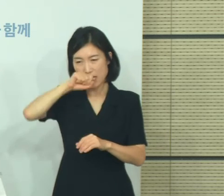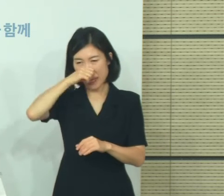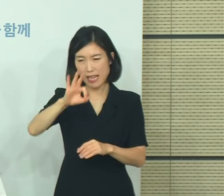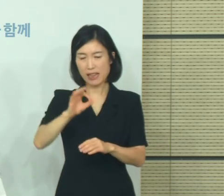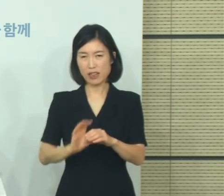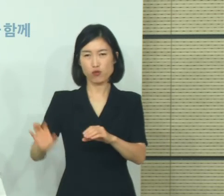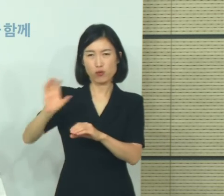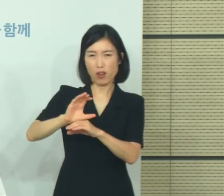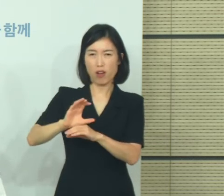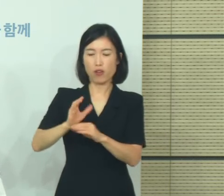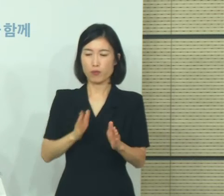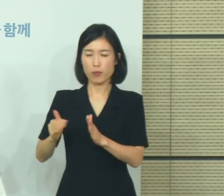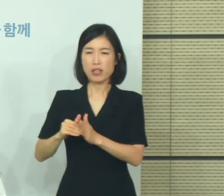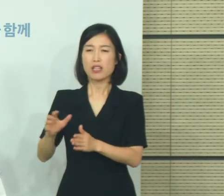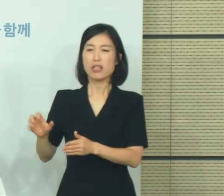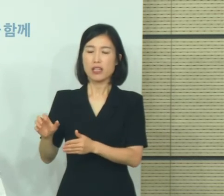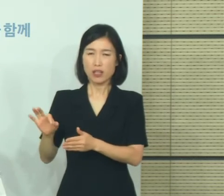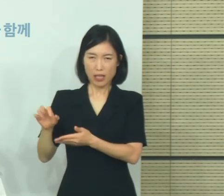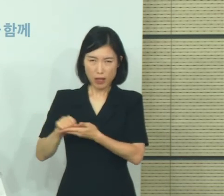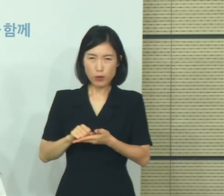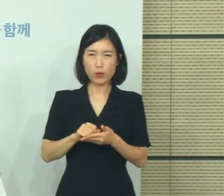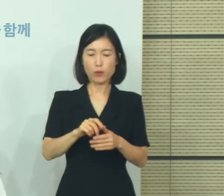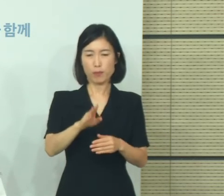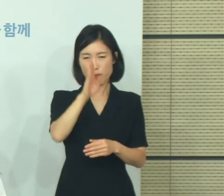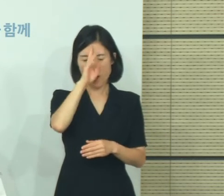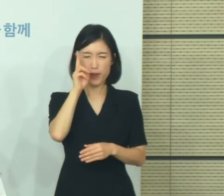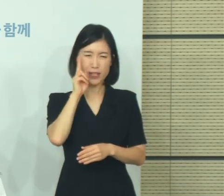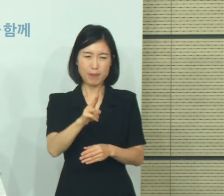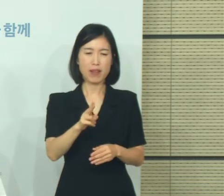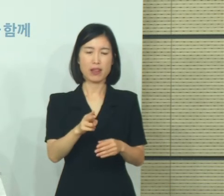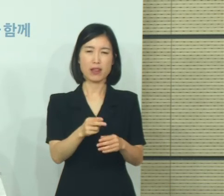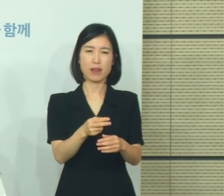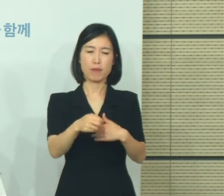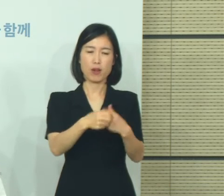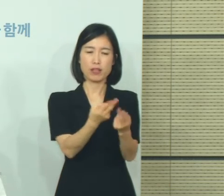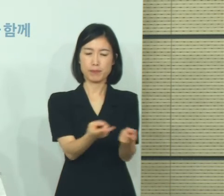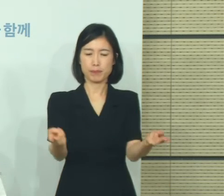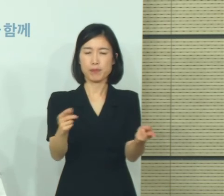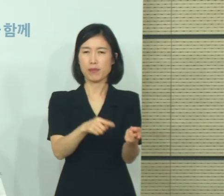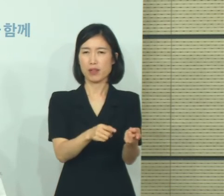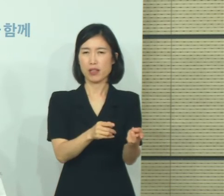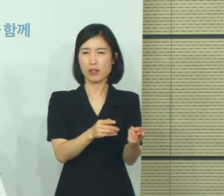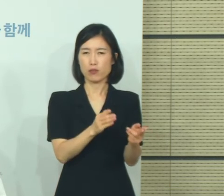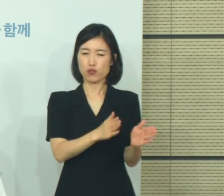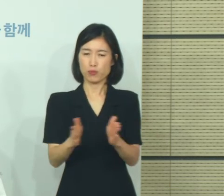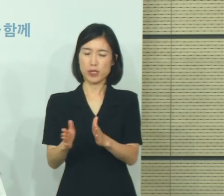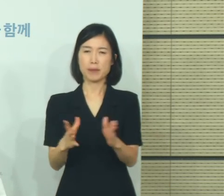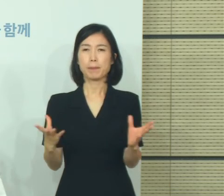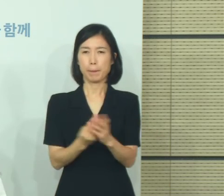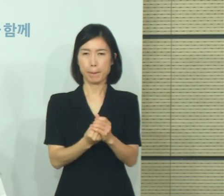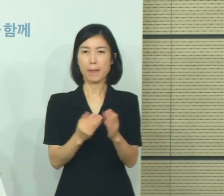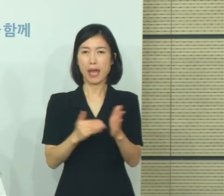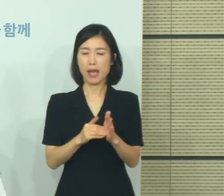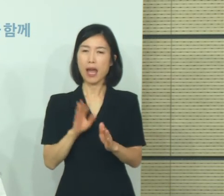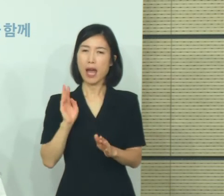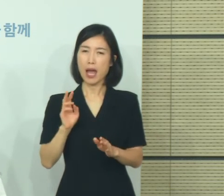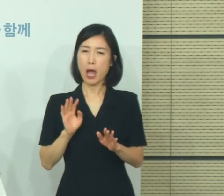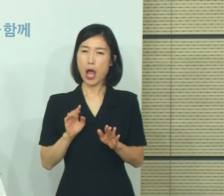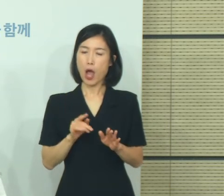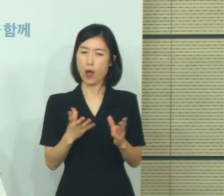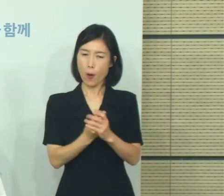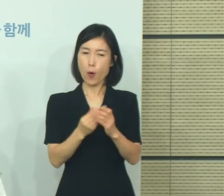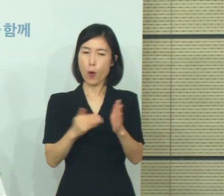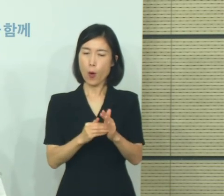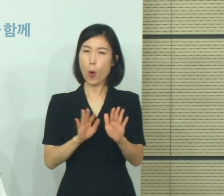중환자 병상을 확충을 하는 그런 준비를 거쳤고 지금은 아마 9월부터 그 부분이